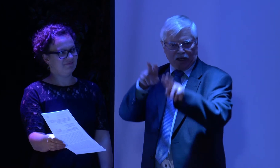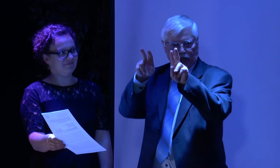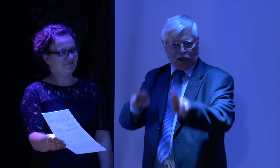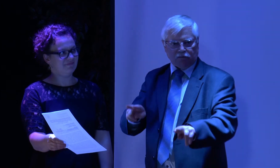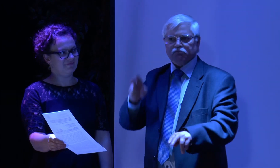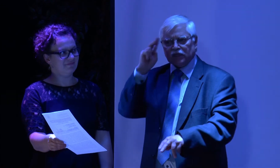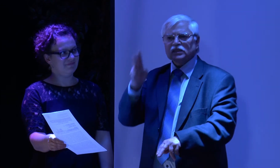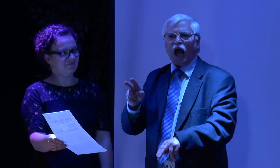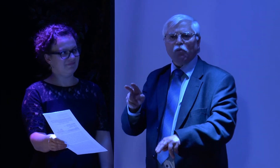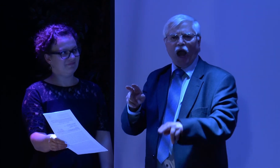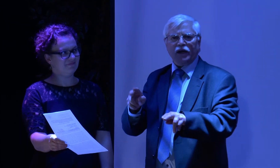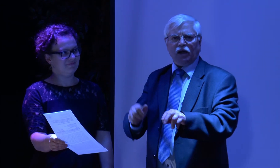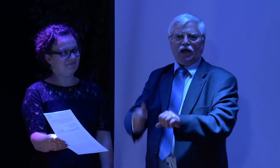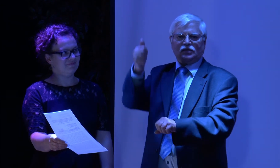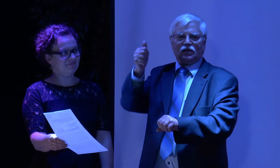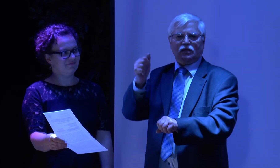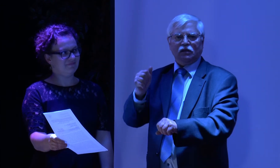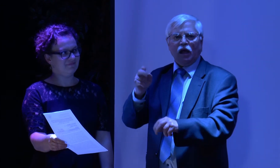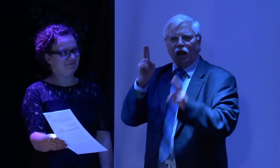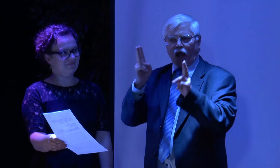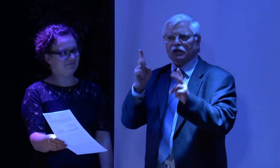Und wurde auch mit der Samuel Harnicke-Medaille geehrt.